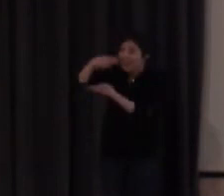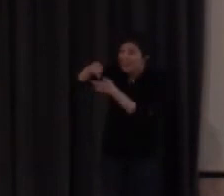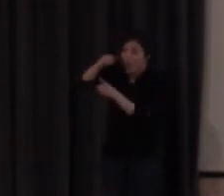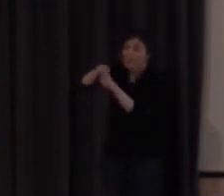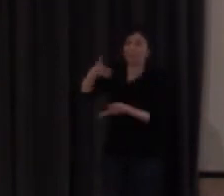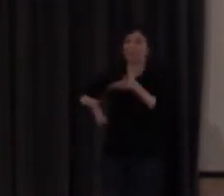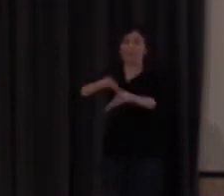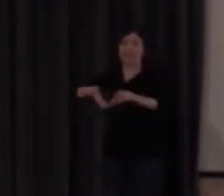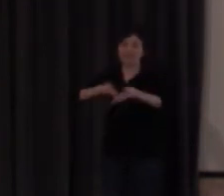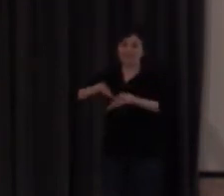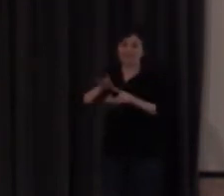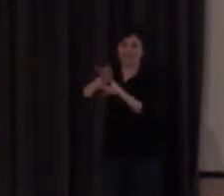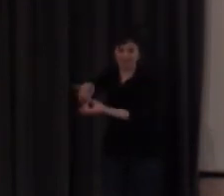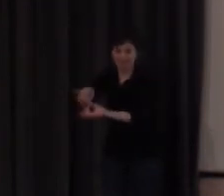a signar.